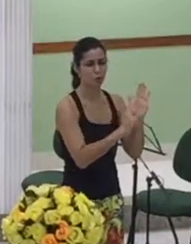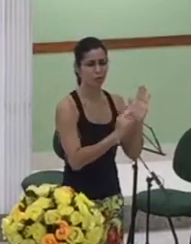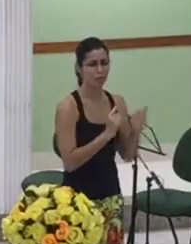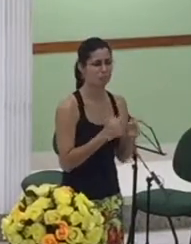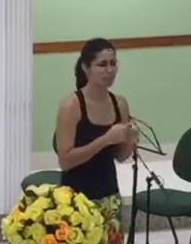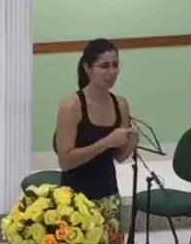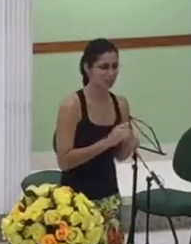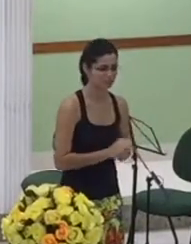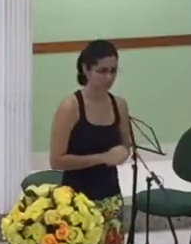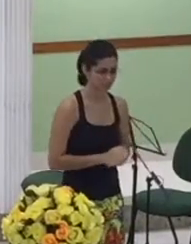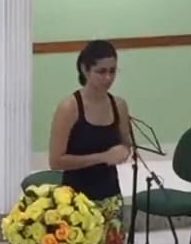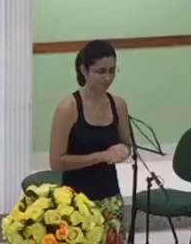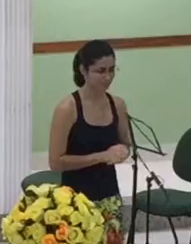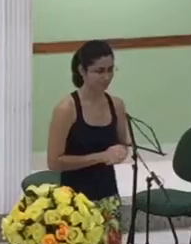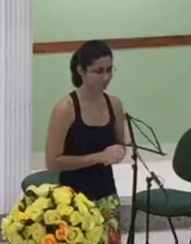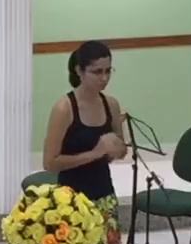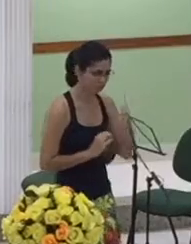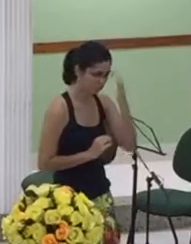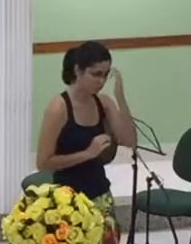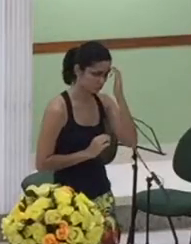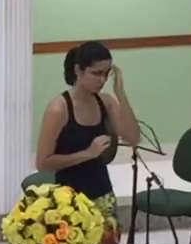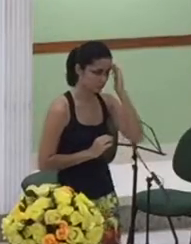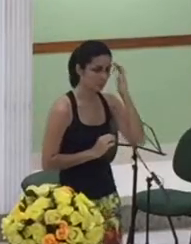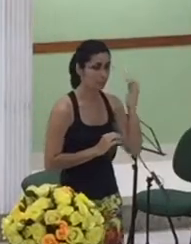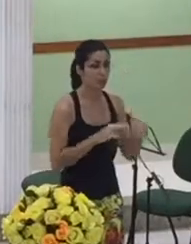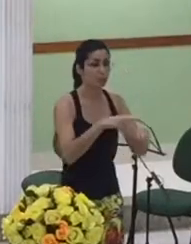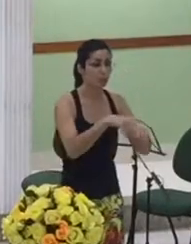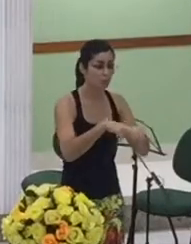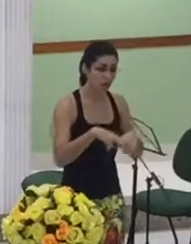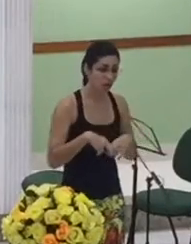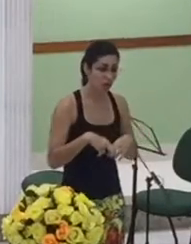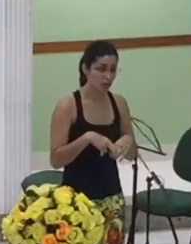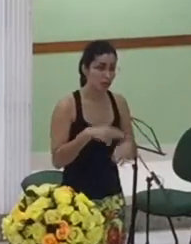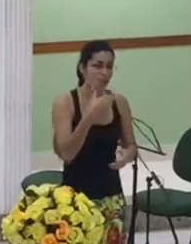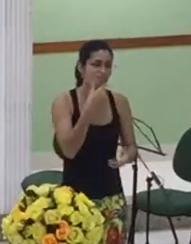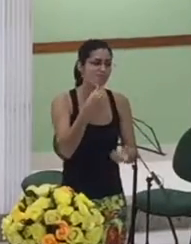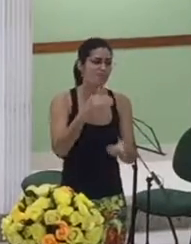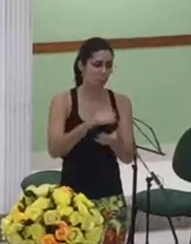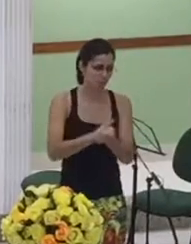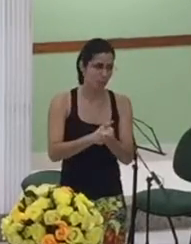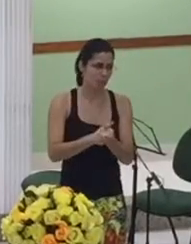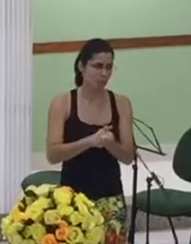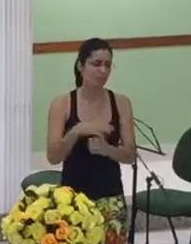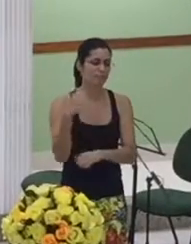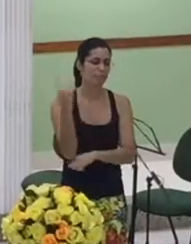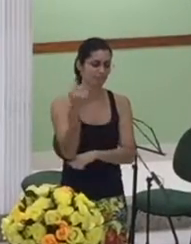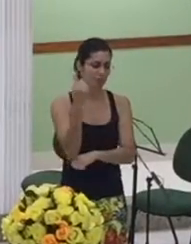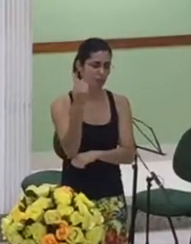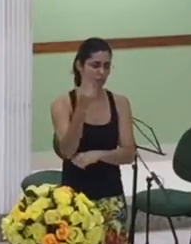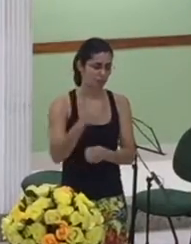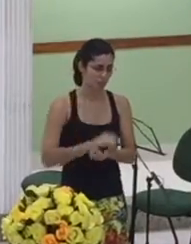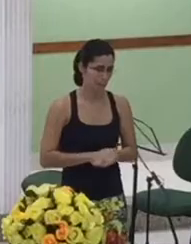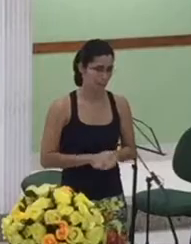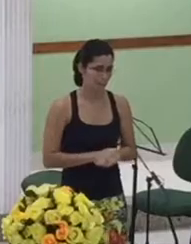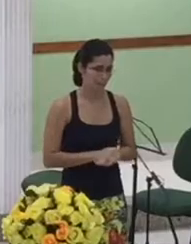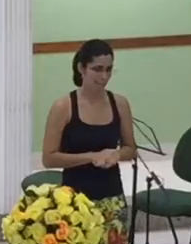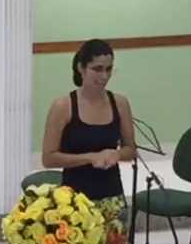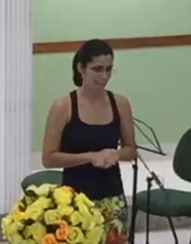e parece que Mateus tem exatamente essa intenção quando escreve e fala assim olha essa mulher não é digna de ser